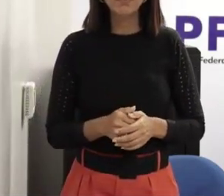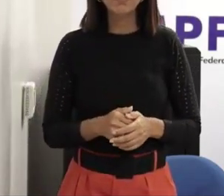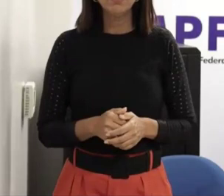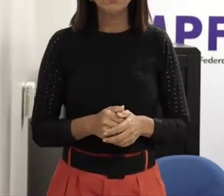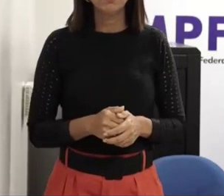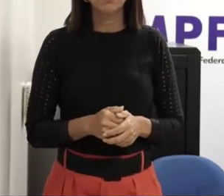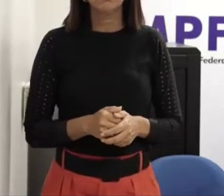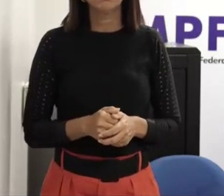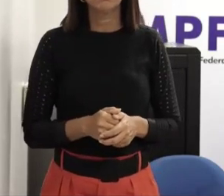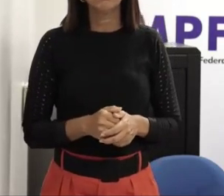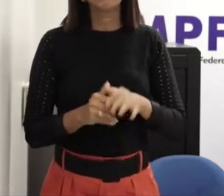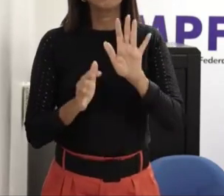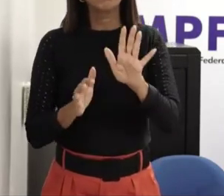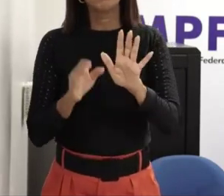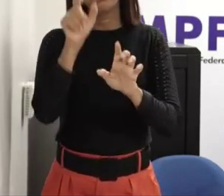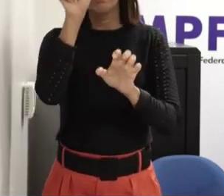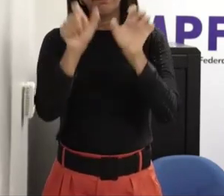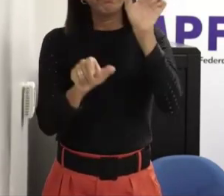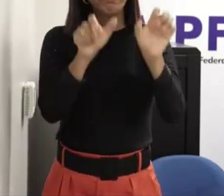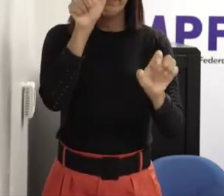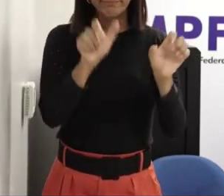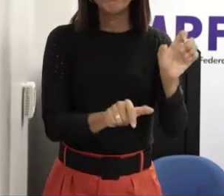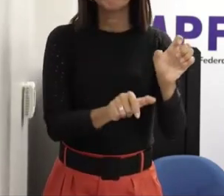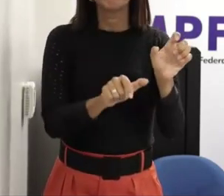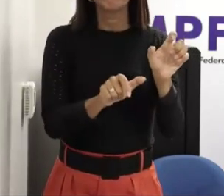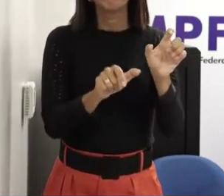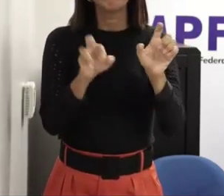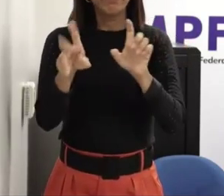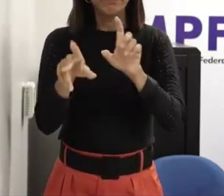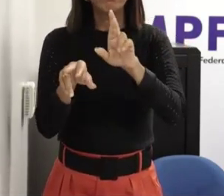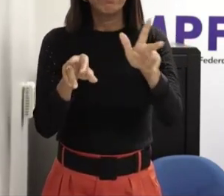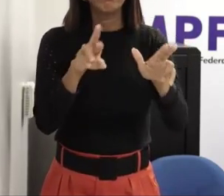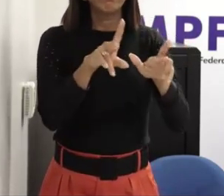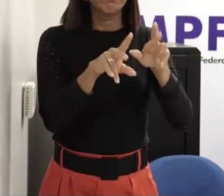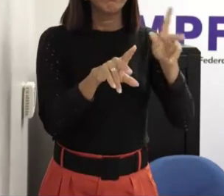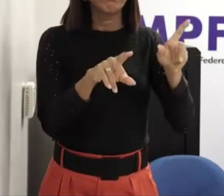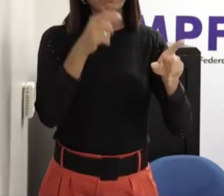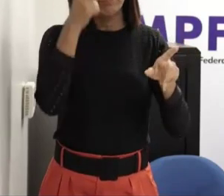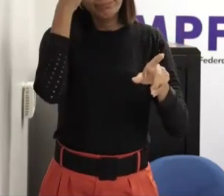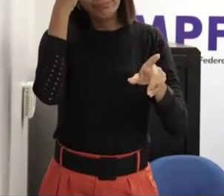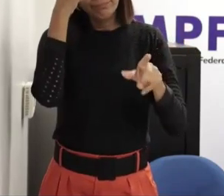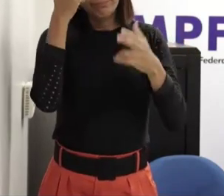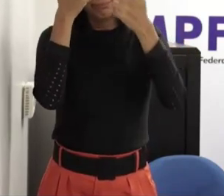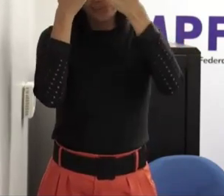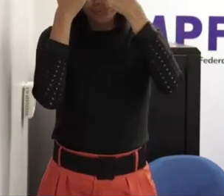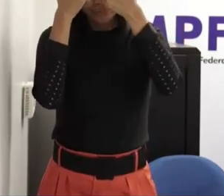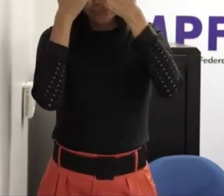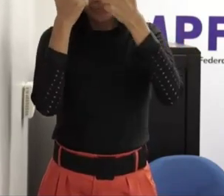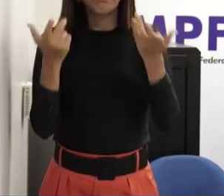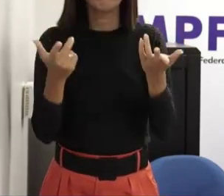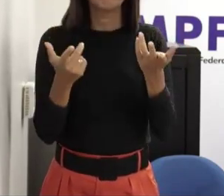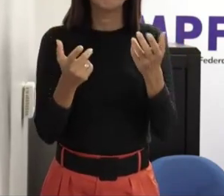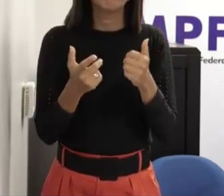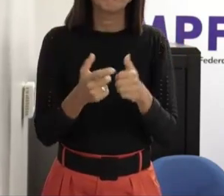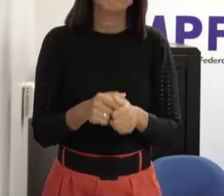sofre né você fala nossa que absurdo você está com uma ideia não mas é isso que você vai ter que trabalhar